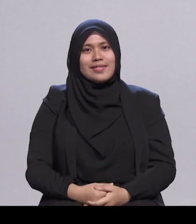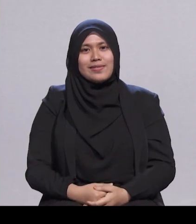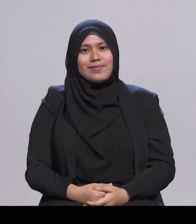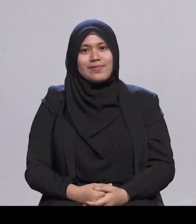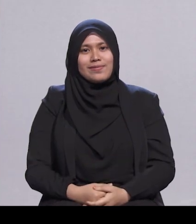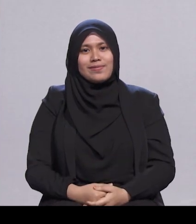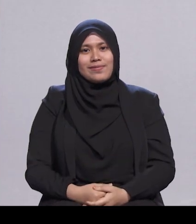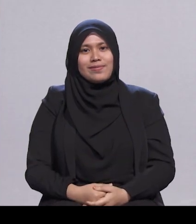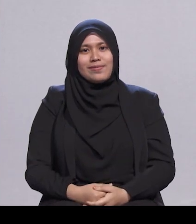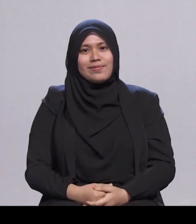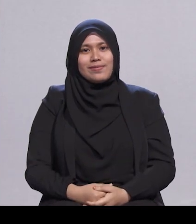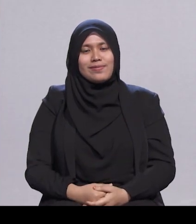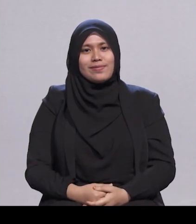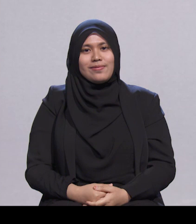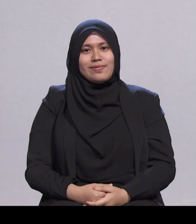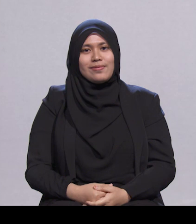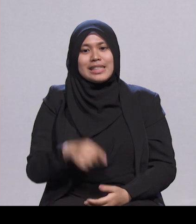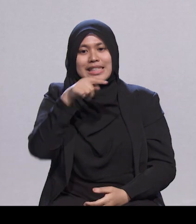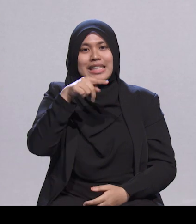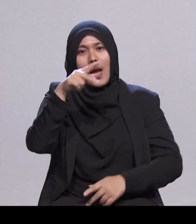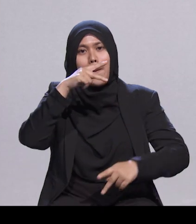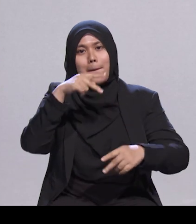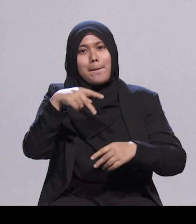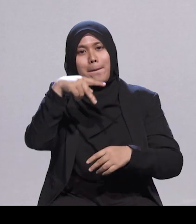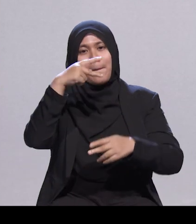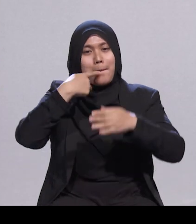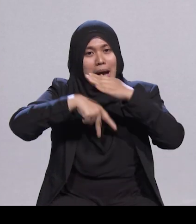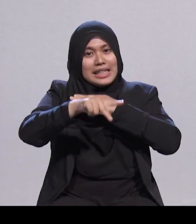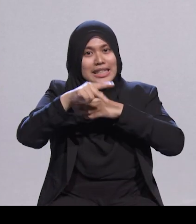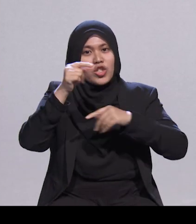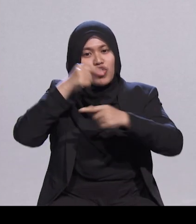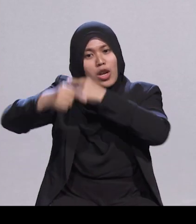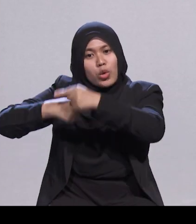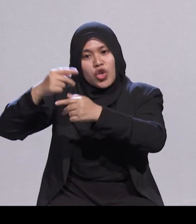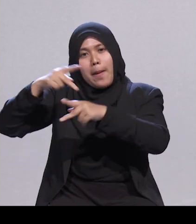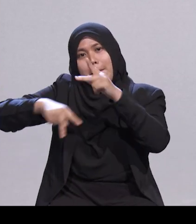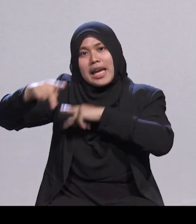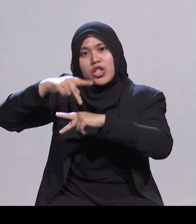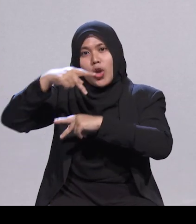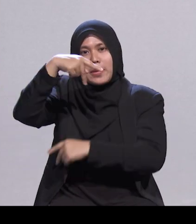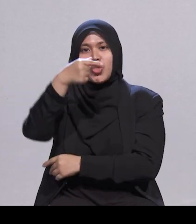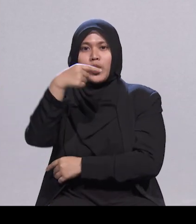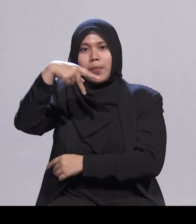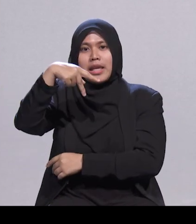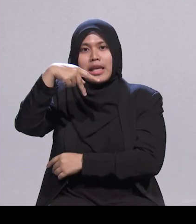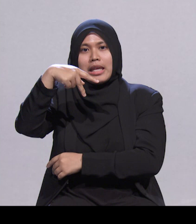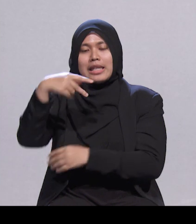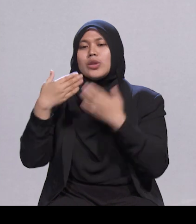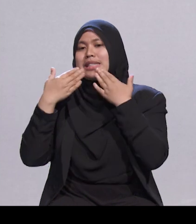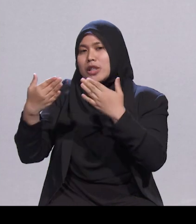Pakaj generasi perintis adalah tanda penghargaan kita kepada golongan ini. Bagi masyarakat Melayu Islam,